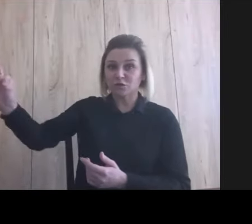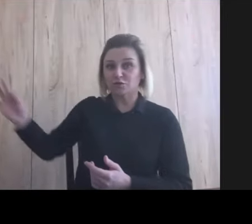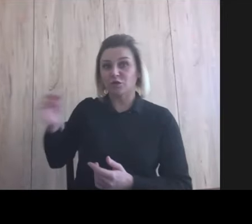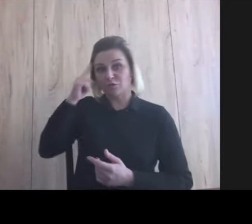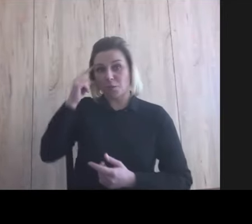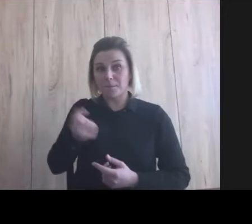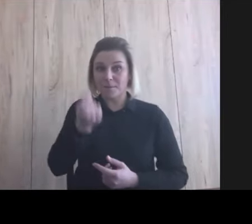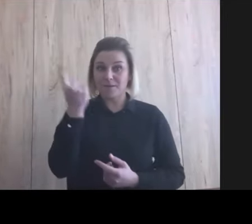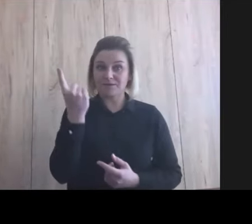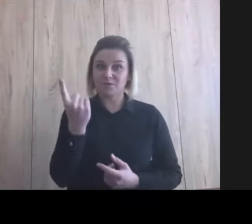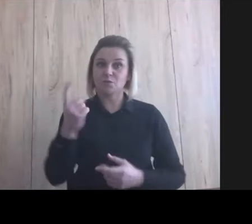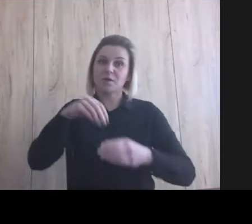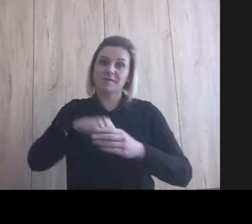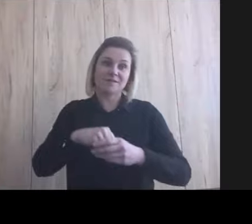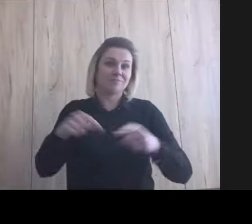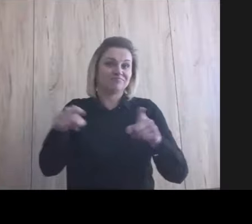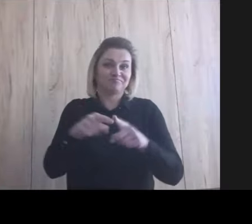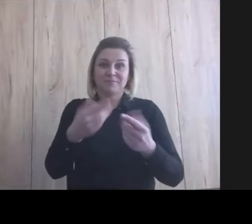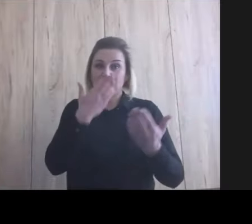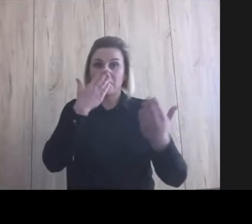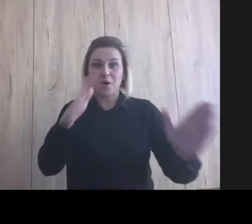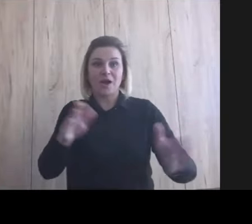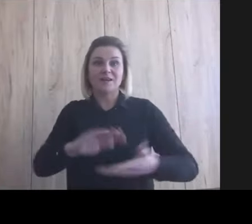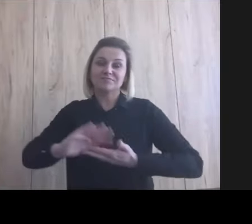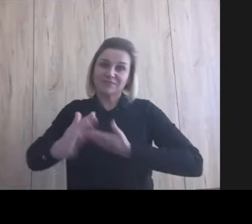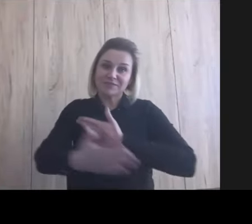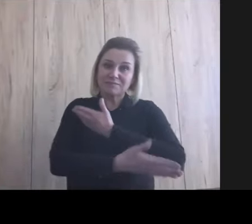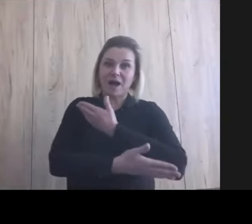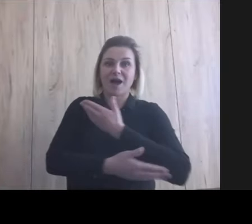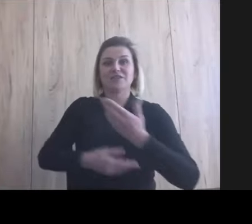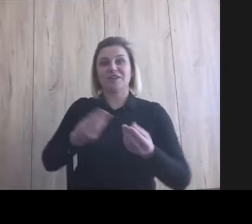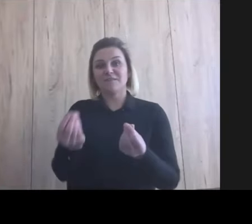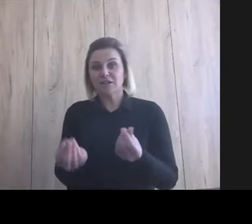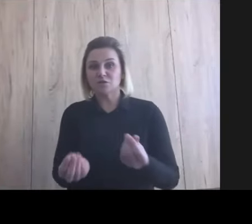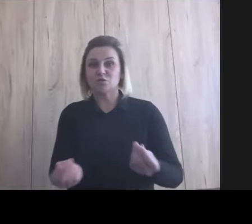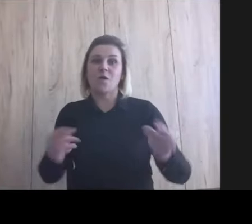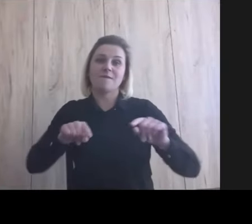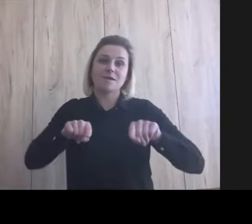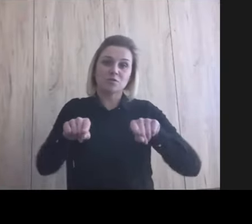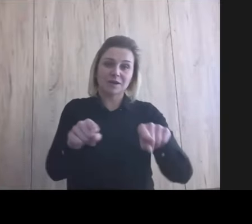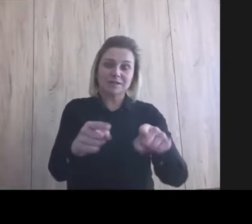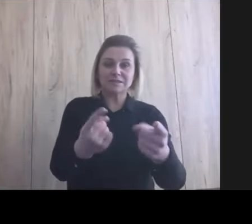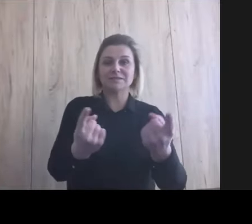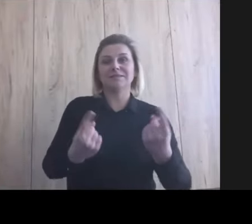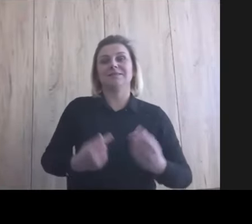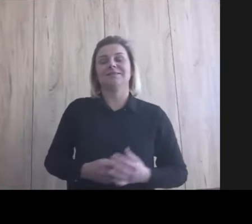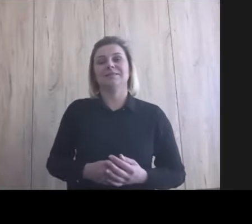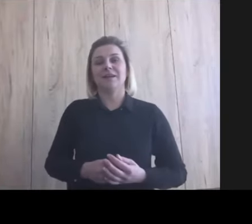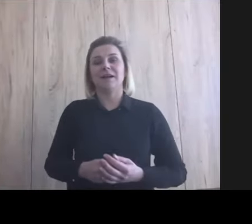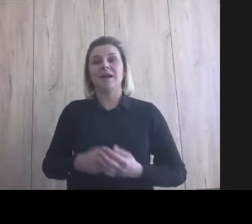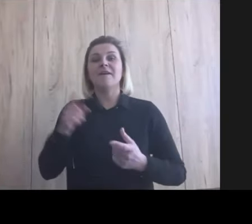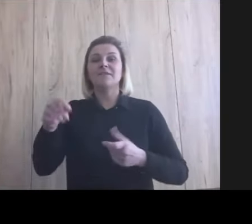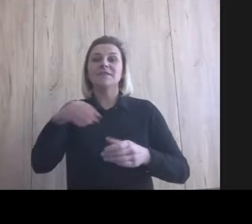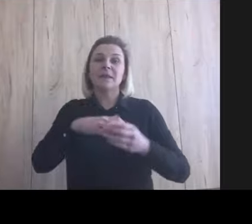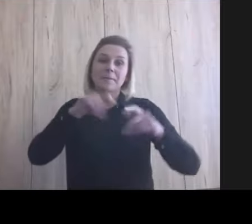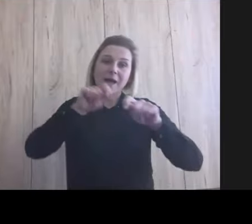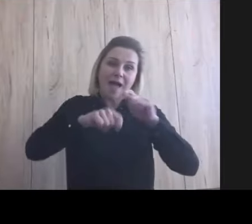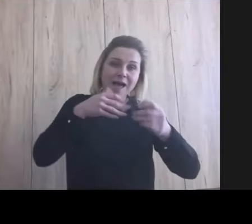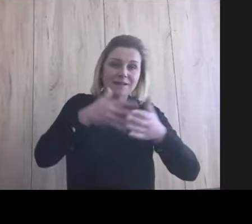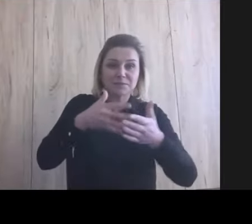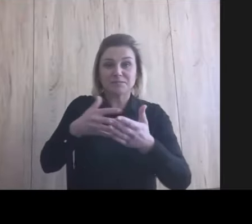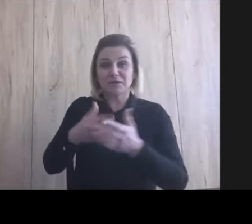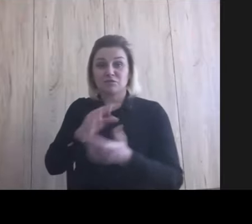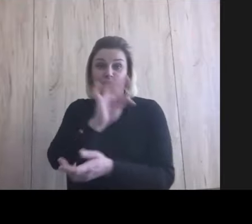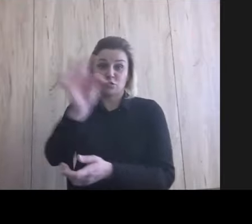przygotowaną szeroką ofertę właśnie wsparcia merytorycznego, finansowego, organizacyjnego w eksperymentowaniu wokół swoich